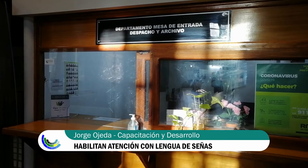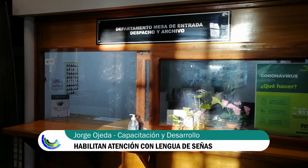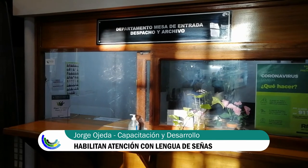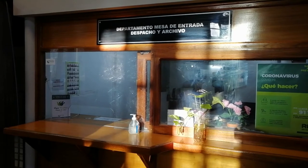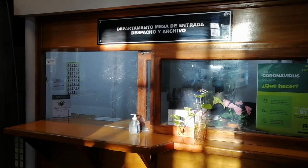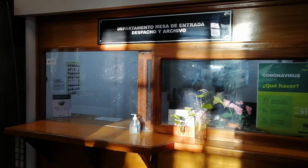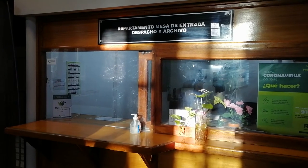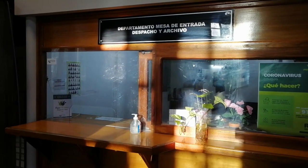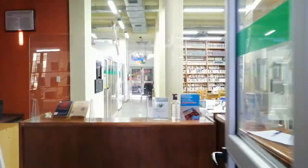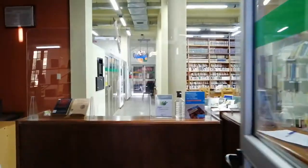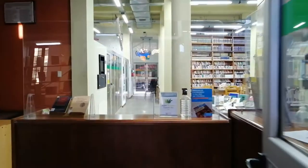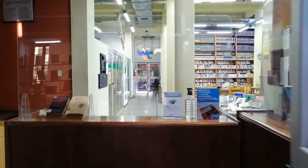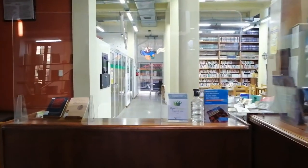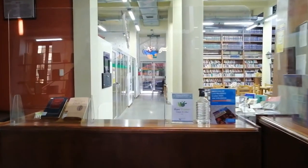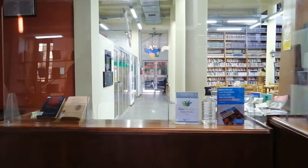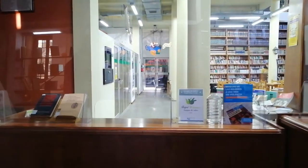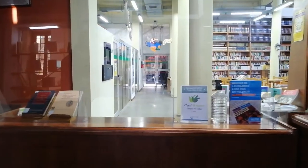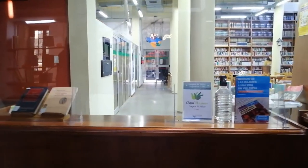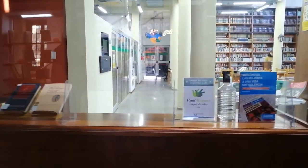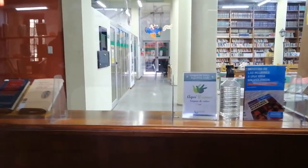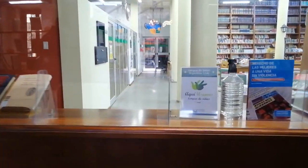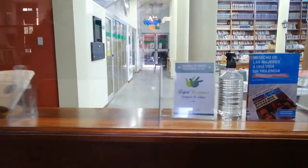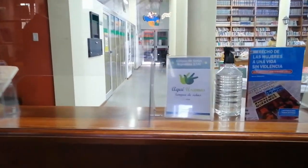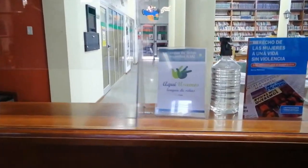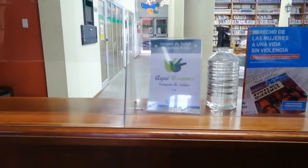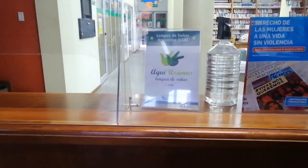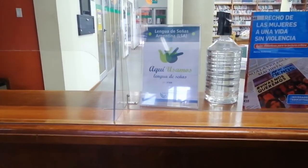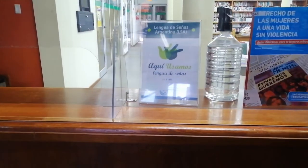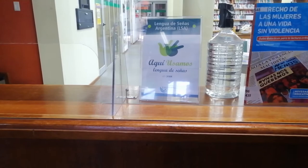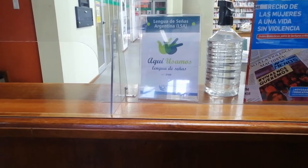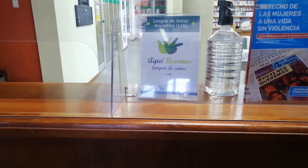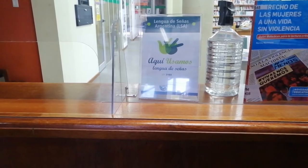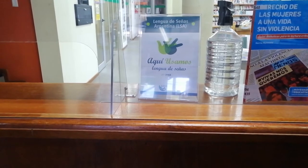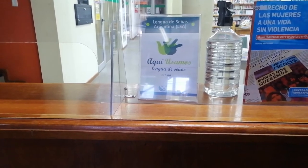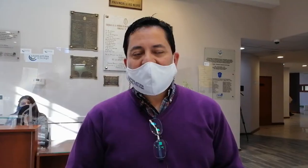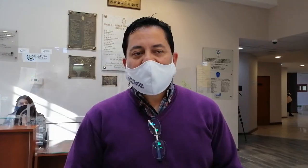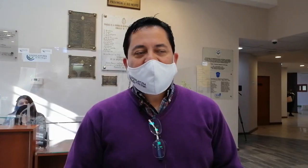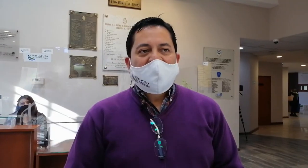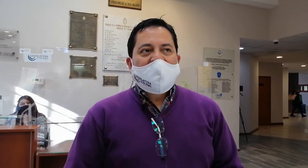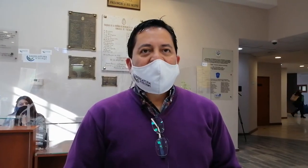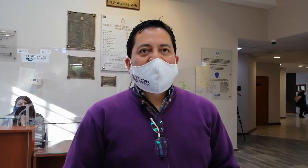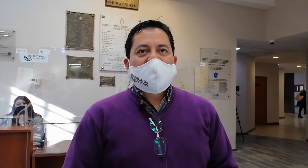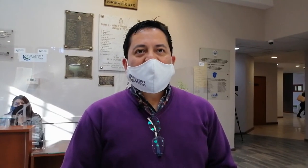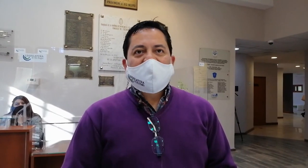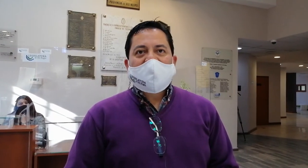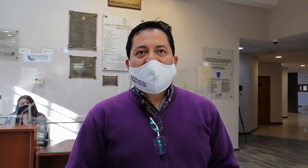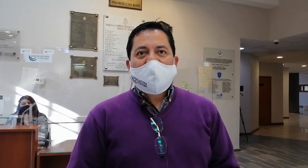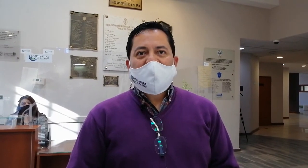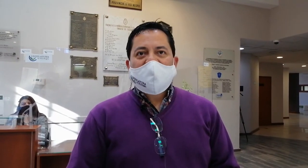la mesa de entrada del Departamento de Asuntos Legislativos y también la recepción de biblioteca. En estos ámbitos